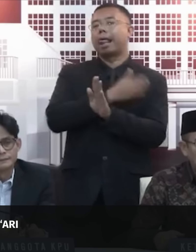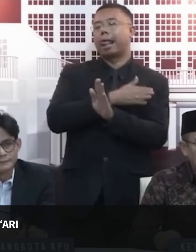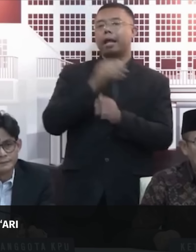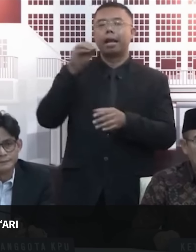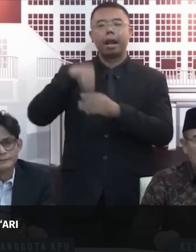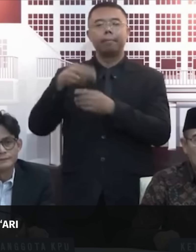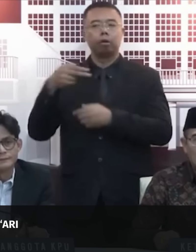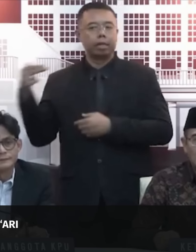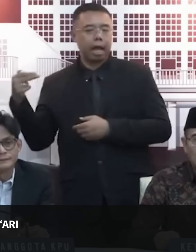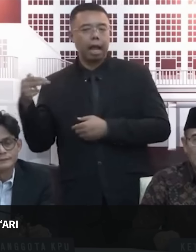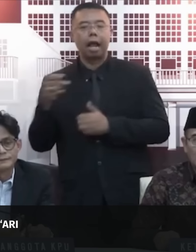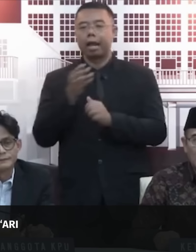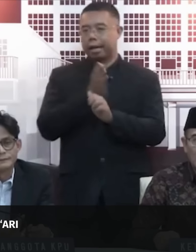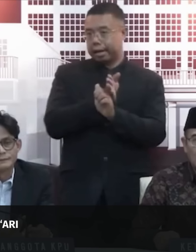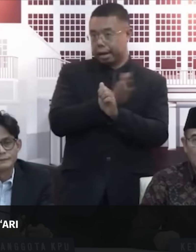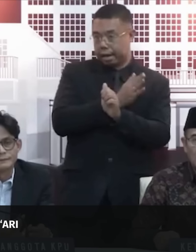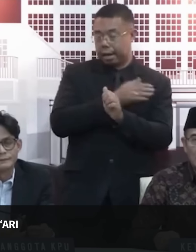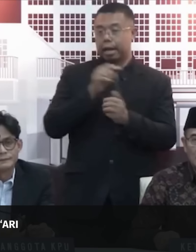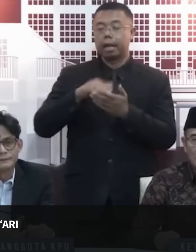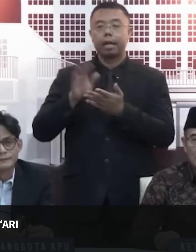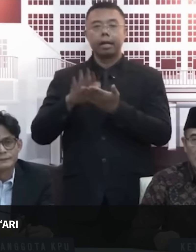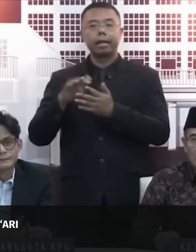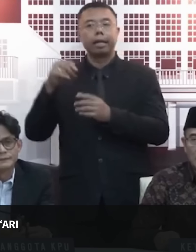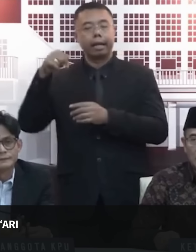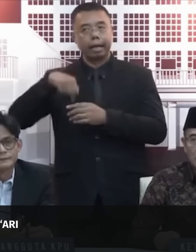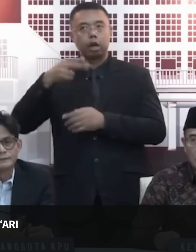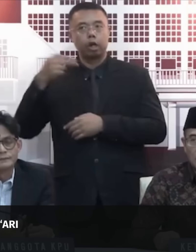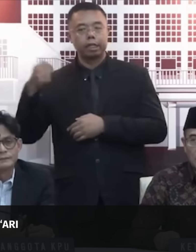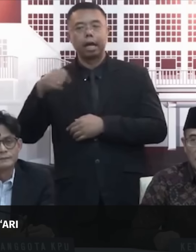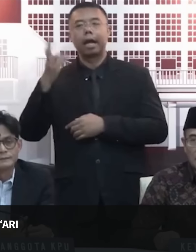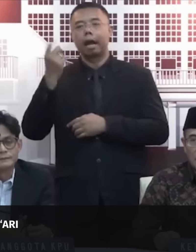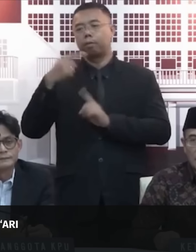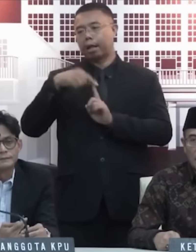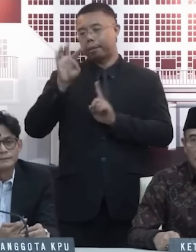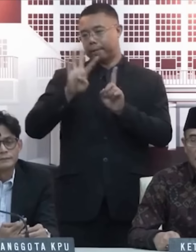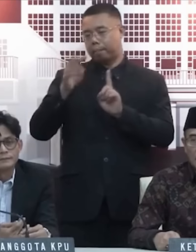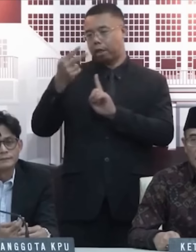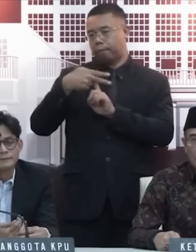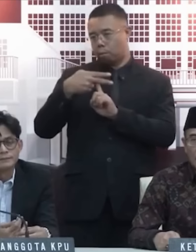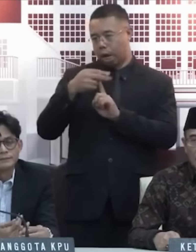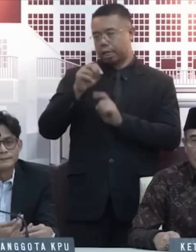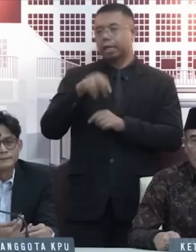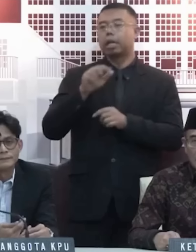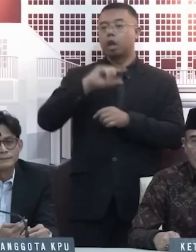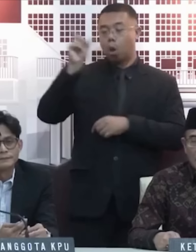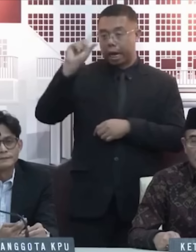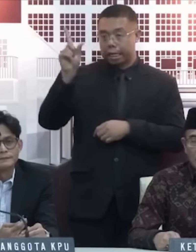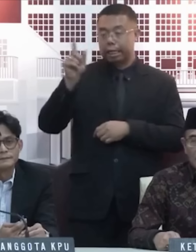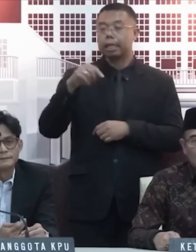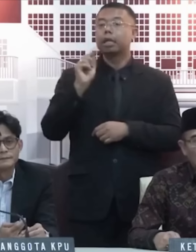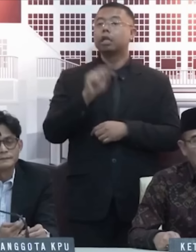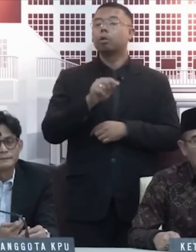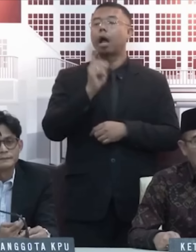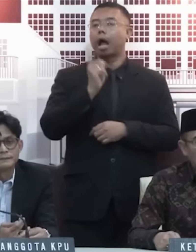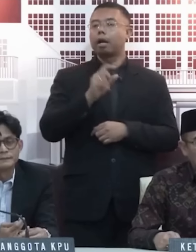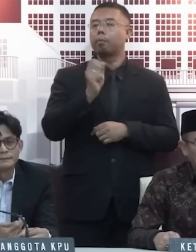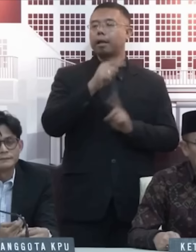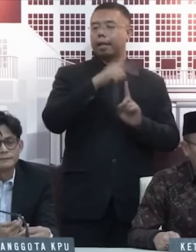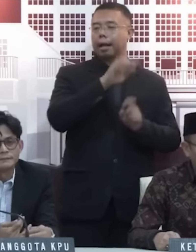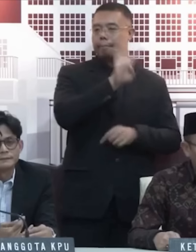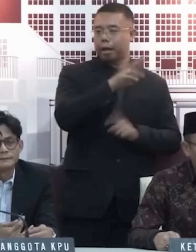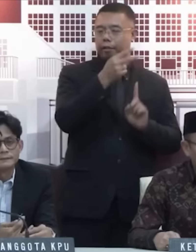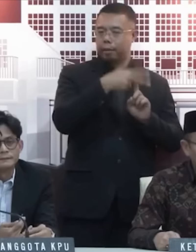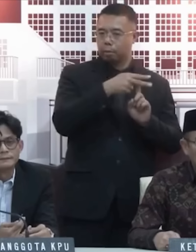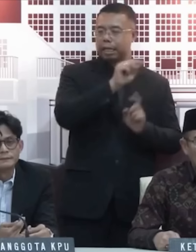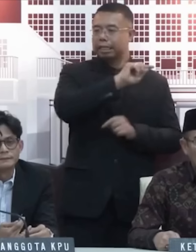Di dalam negeri, pemungutan suara Rabu 14 Februari 2024. Yang di luar negeri, itu ada yang mulai tanggal 4